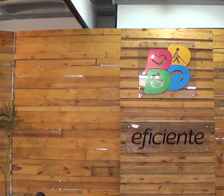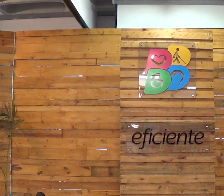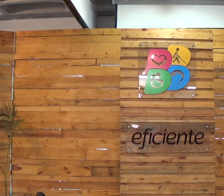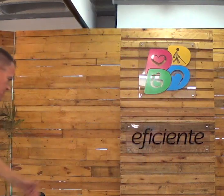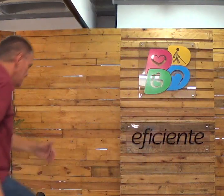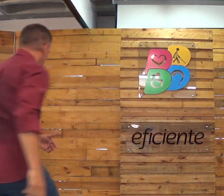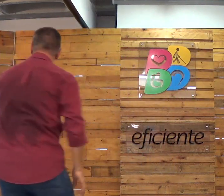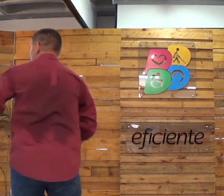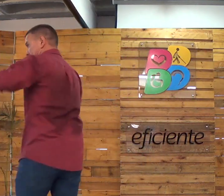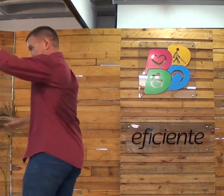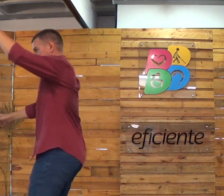Obrigada.